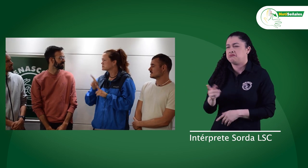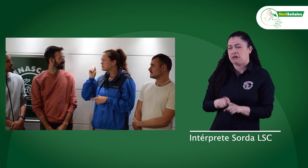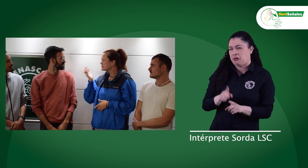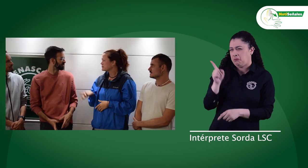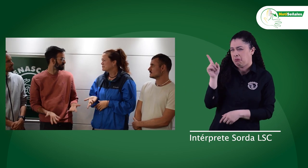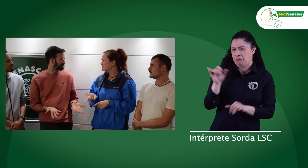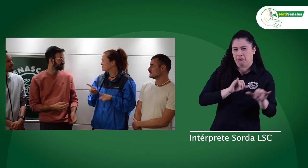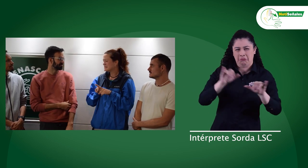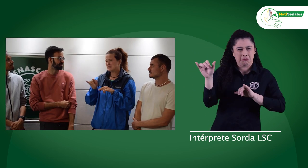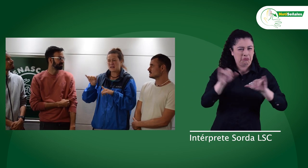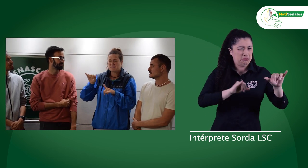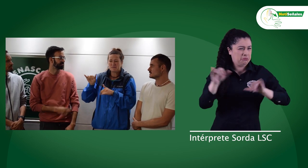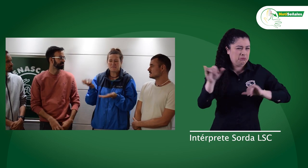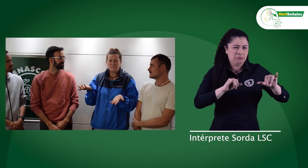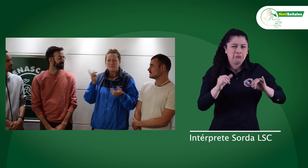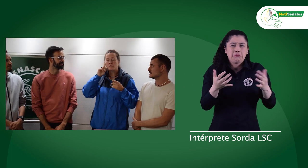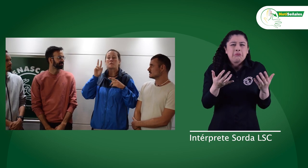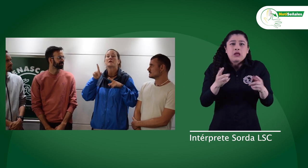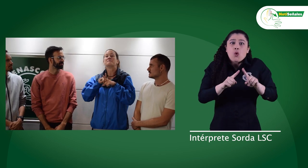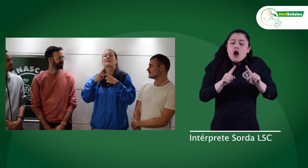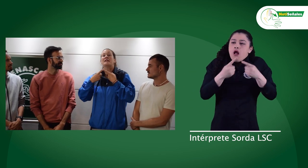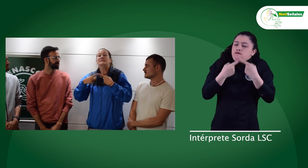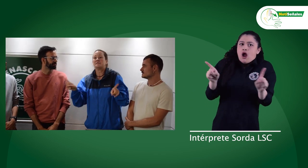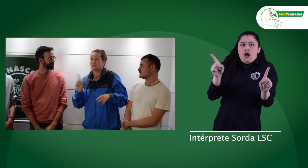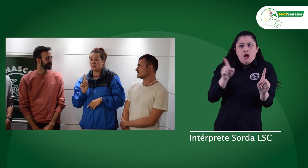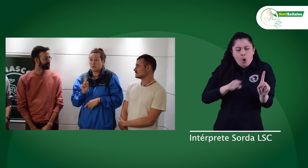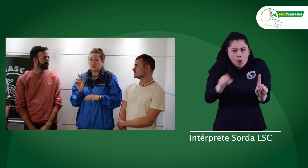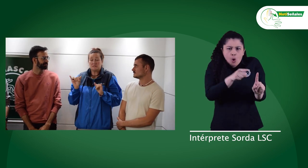Sí, pero no es una diferencia muy grande. Realmente es muy similar.